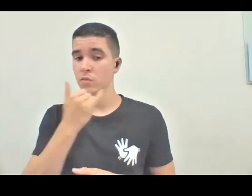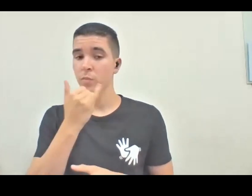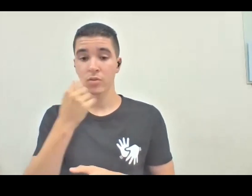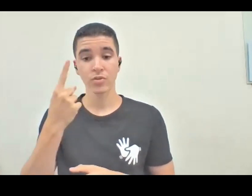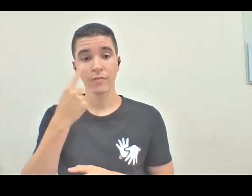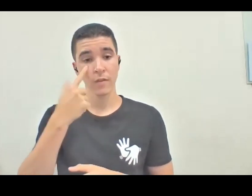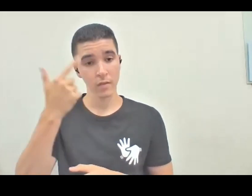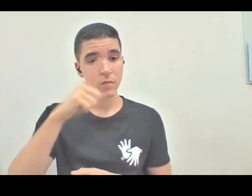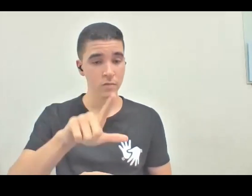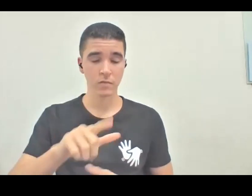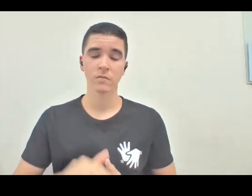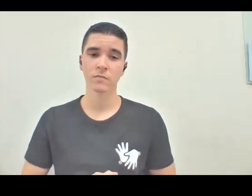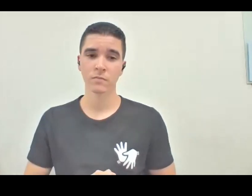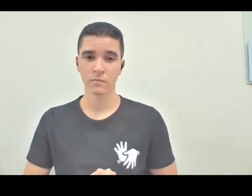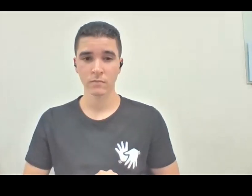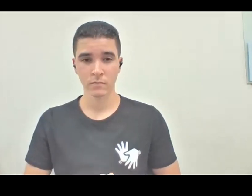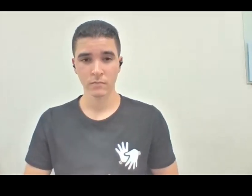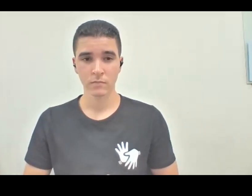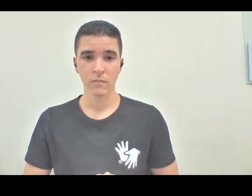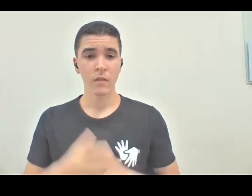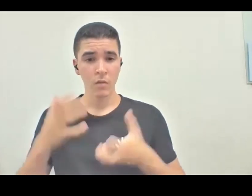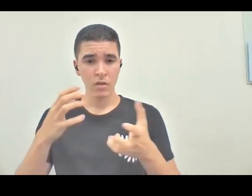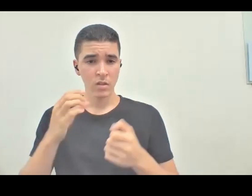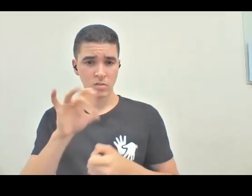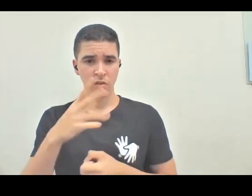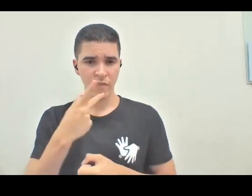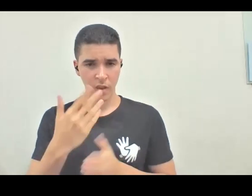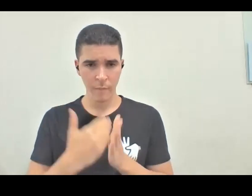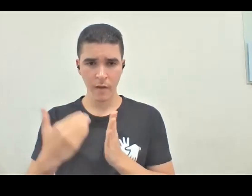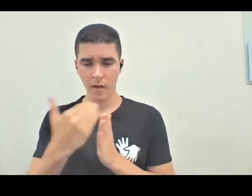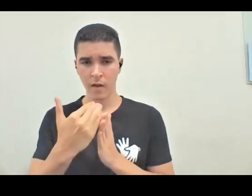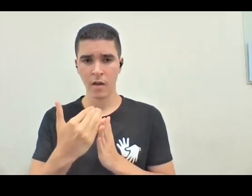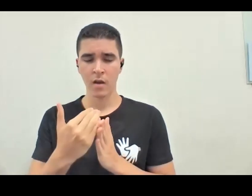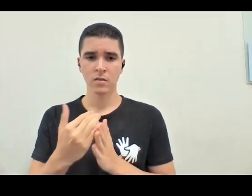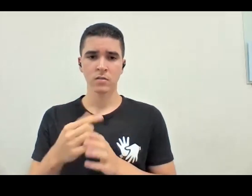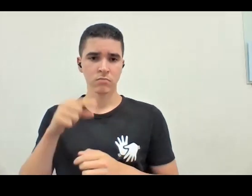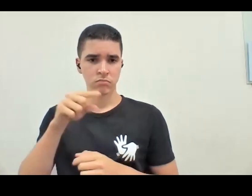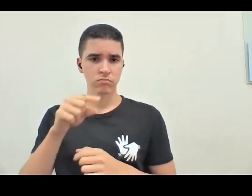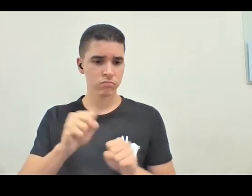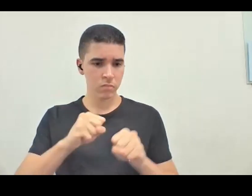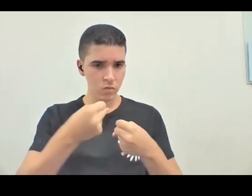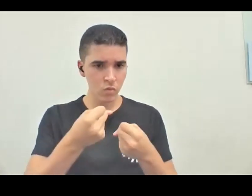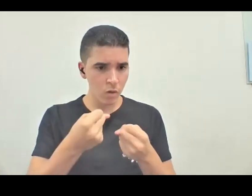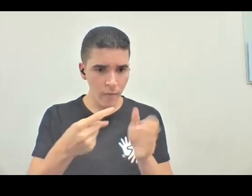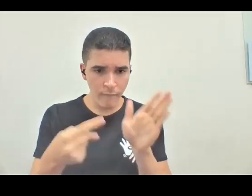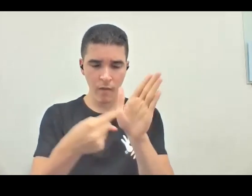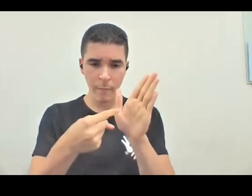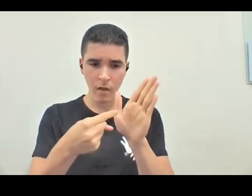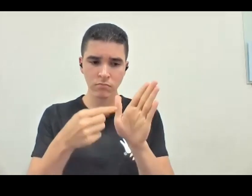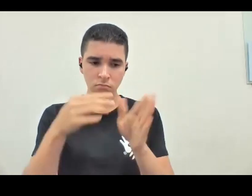Diga, Viviane. Sim, não, eu só queria complementar também, que assim, nessa questão das ações afirmativas, por exemplo, nas